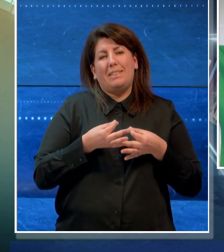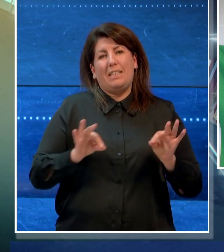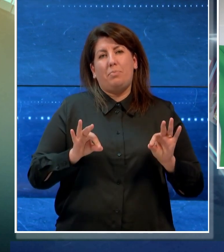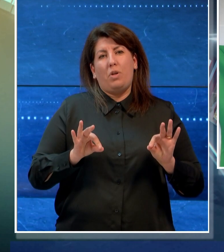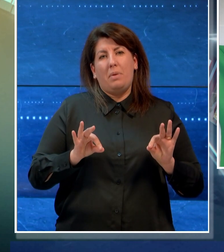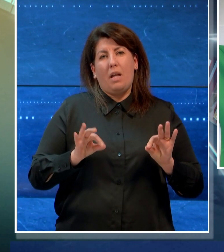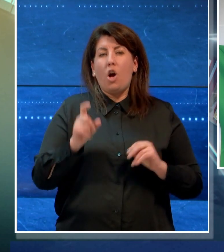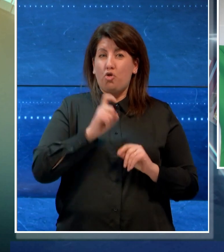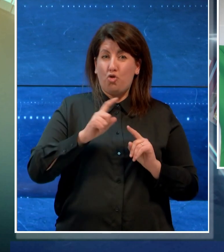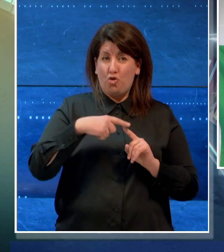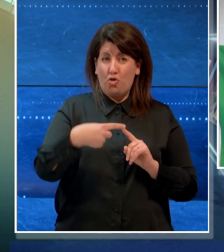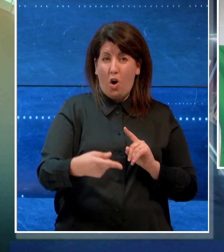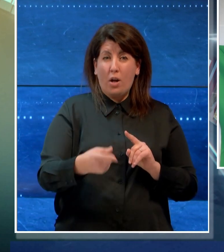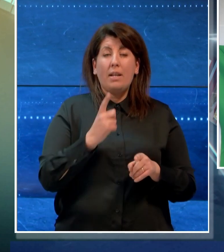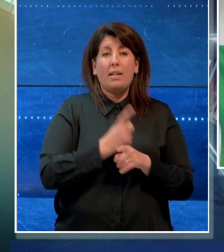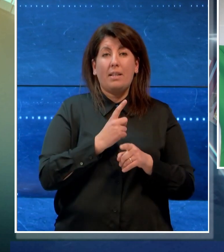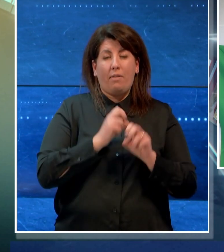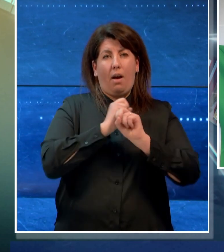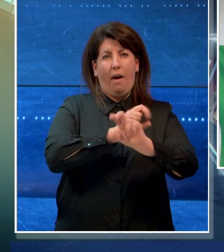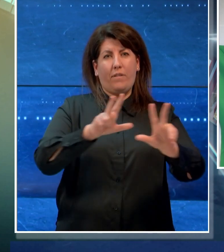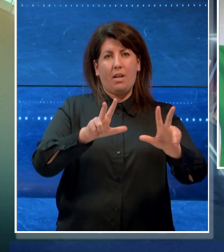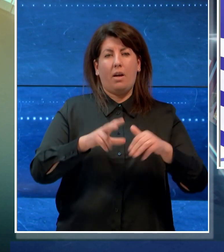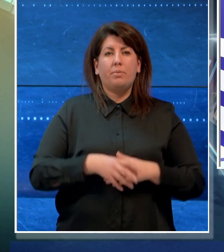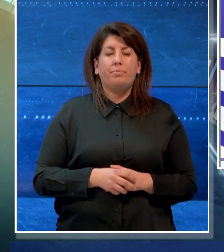e a giorni dovrebbe arrivare l'annuncio.